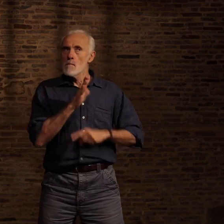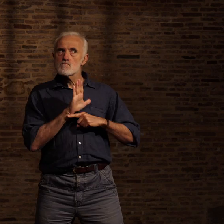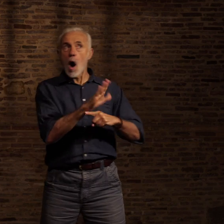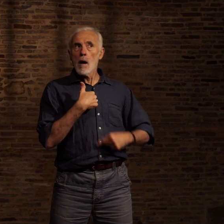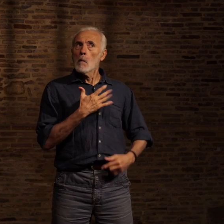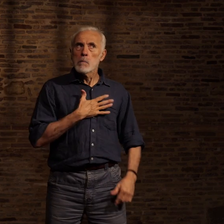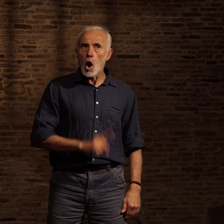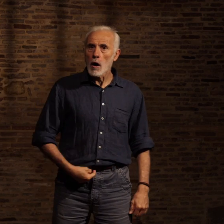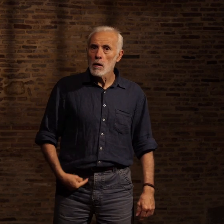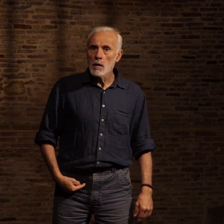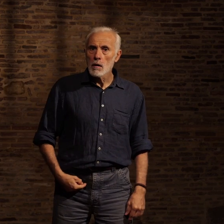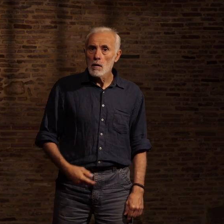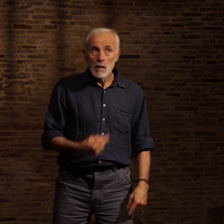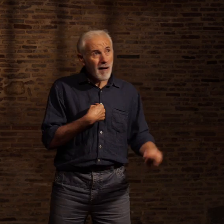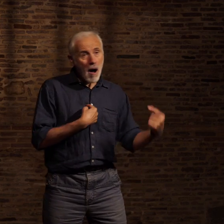'infligerait pas une branlée sans en prendre une lui aussi.